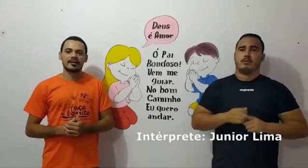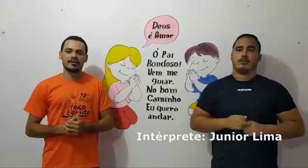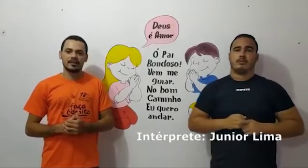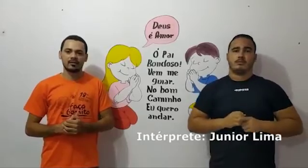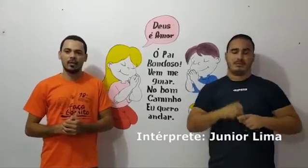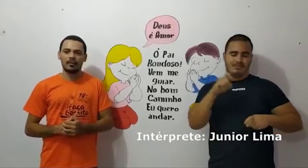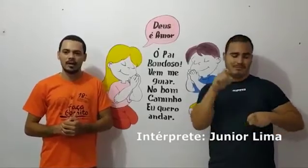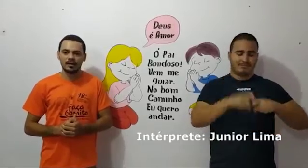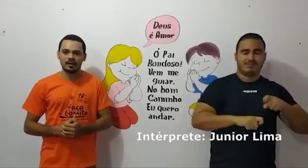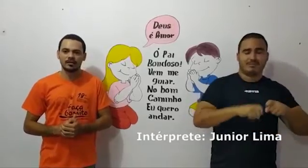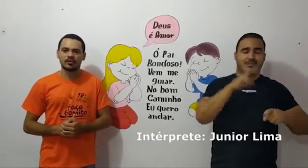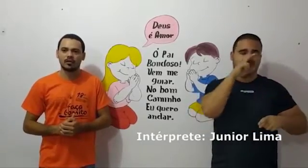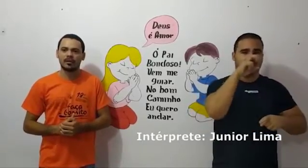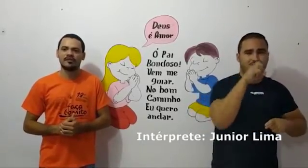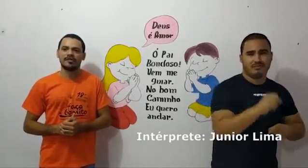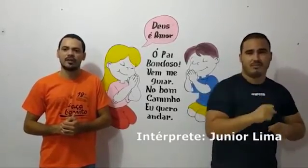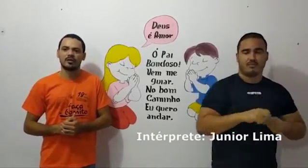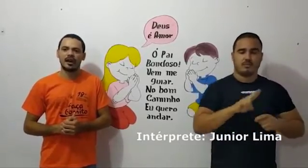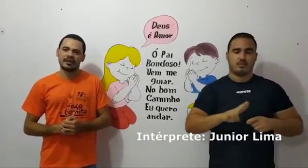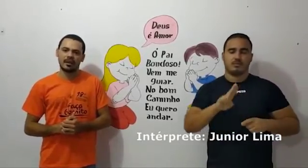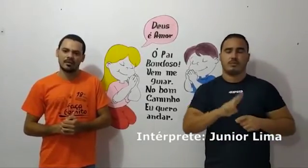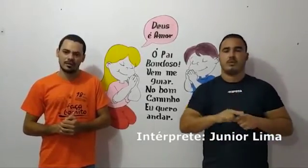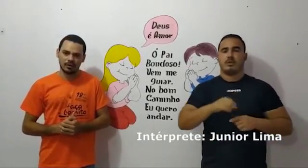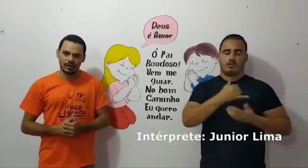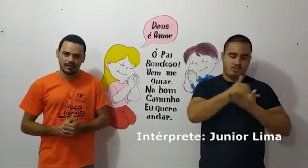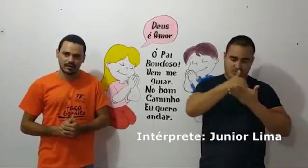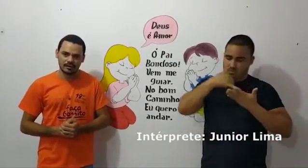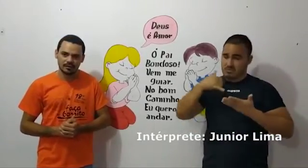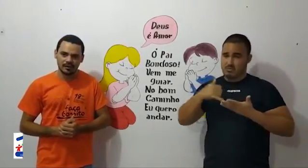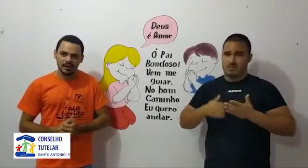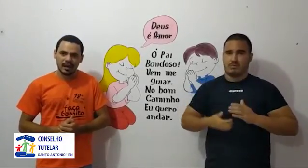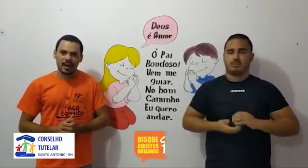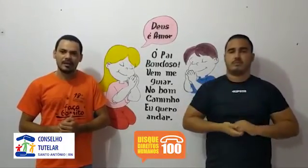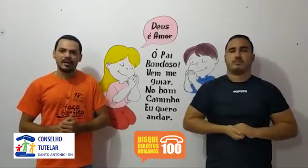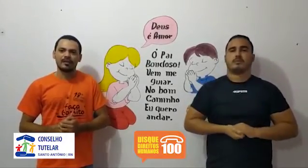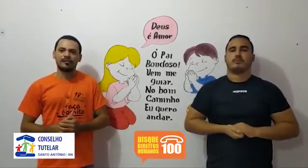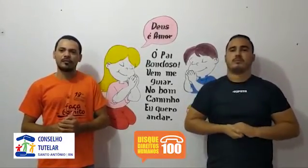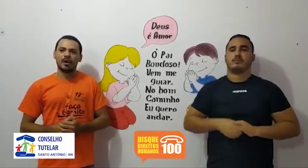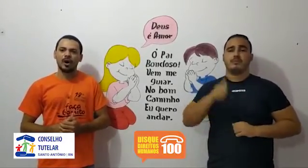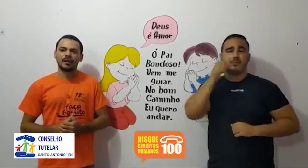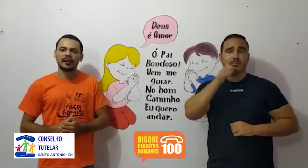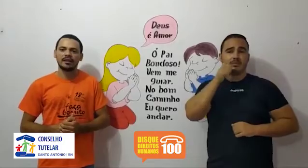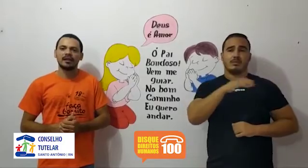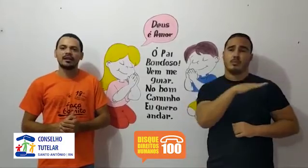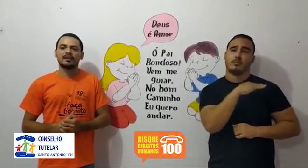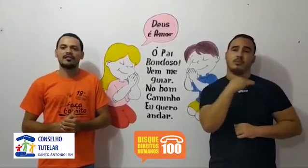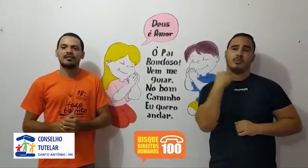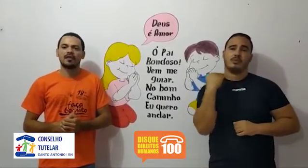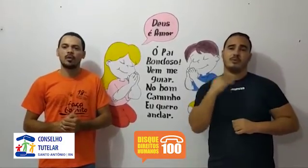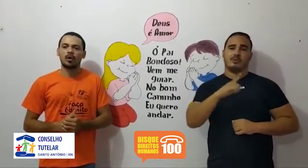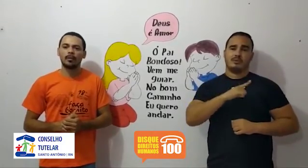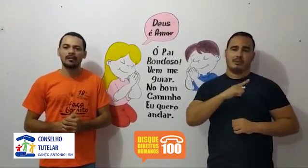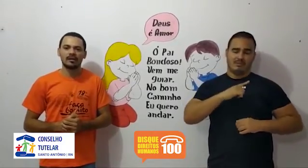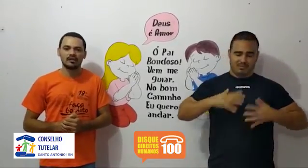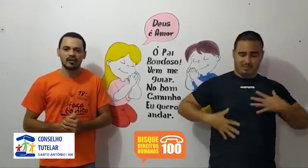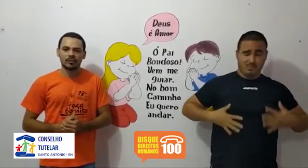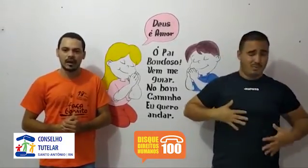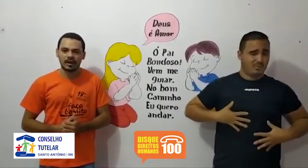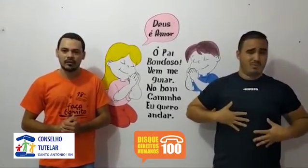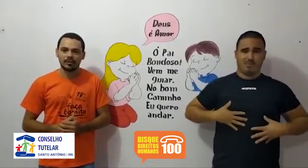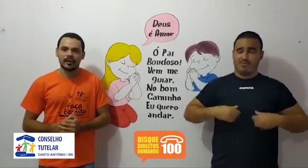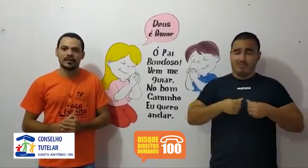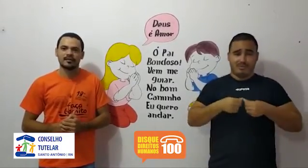violada sexualmente sobre efeito radical de drogas. A menina foi morta e teve seu corpo